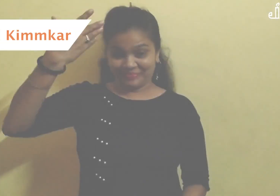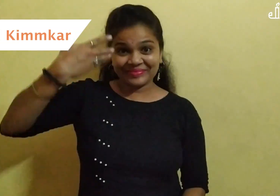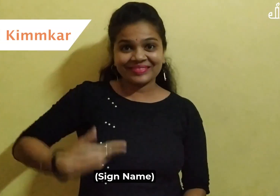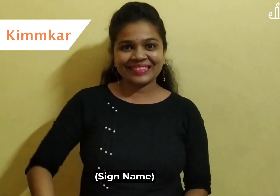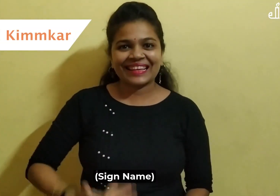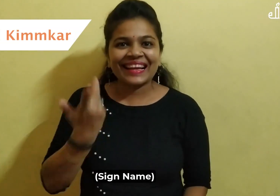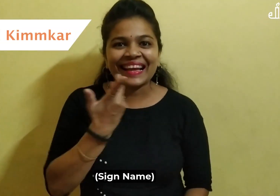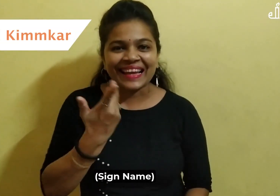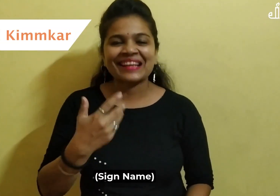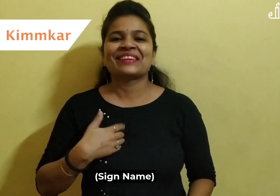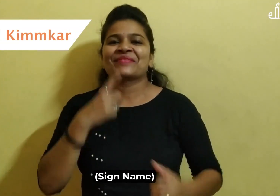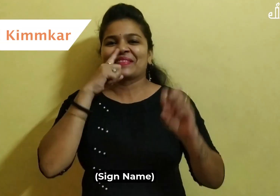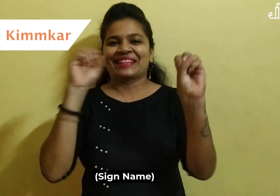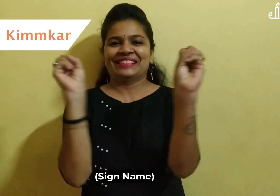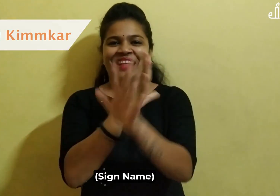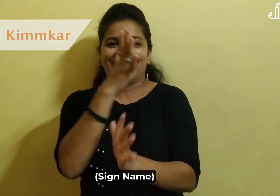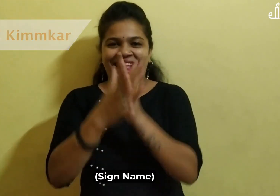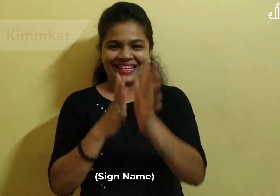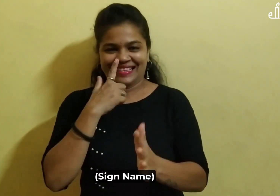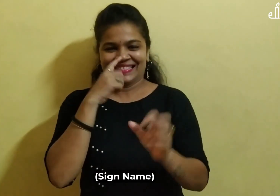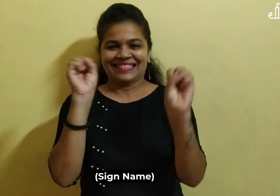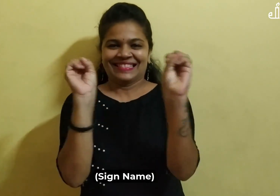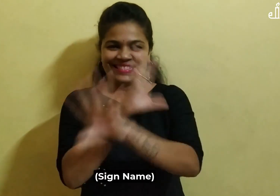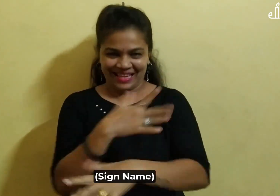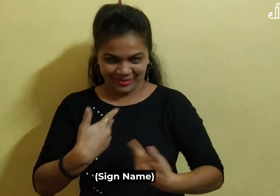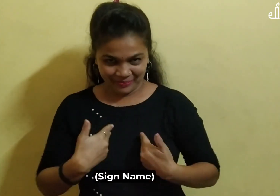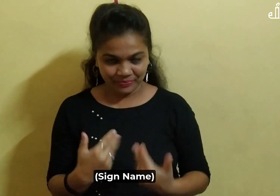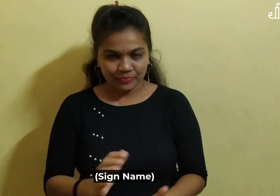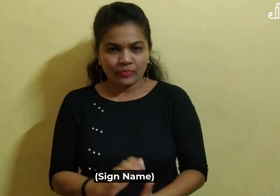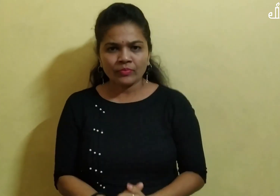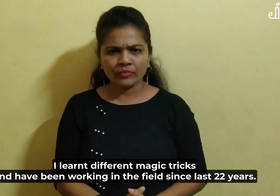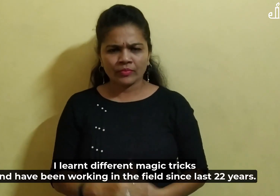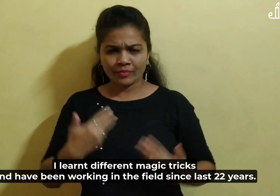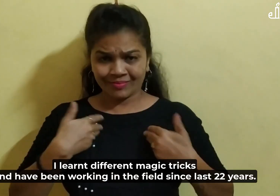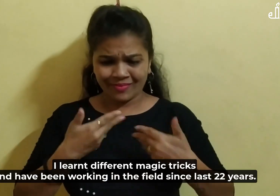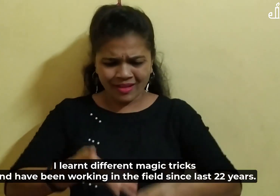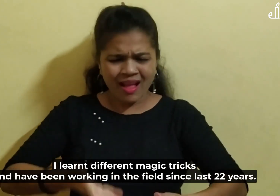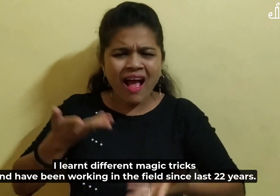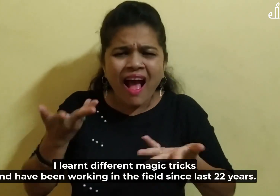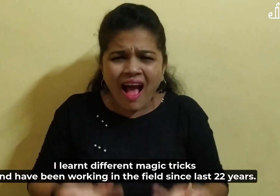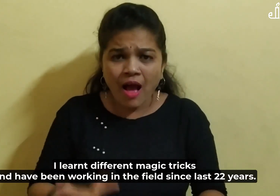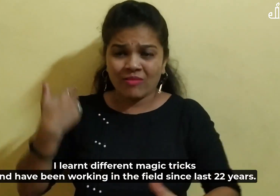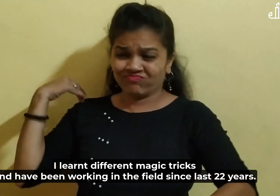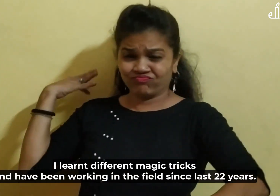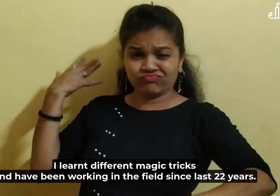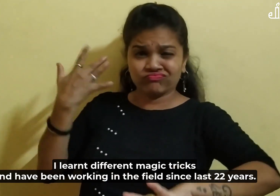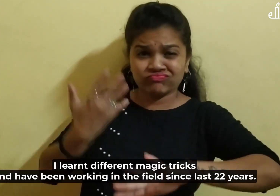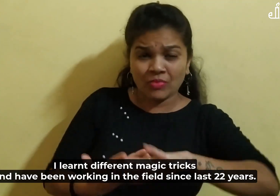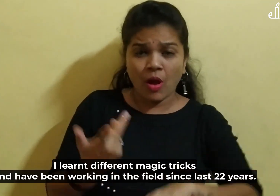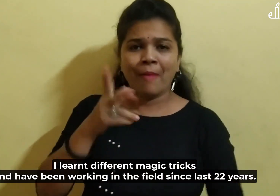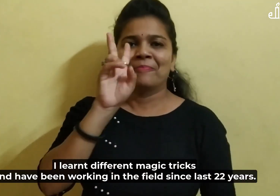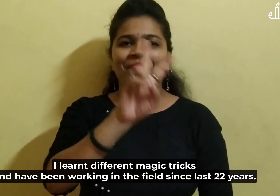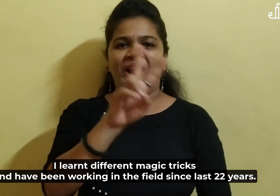मेरा नाम शितल किमकर है और ये मेरा सांकेतिक नाम है मैंने अलग-अलग जादो के गूर सीखे है